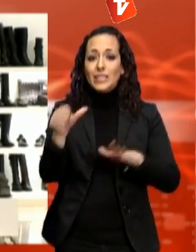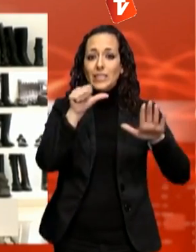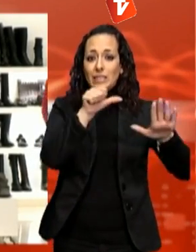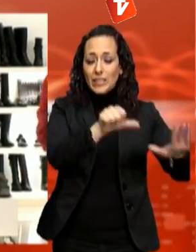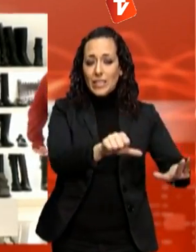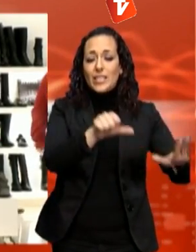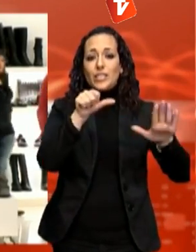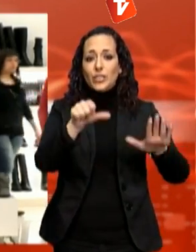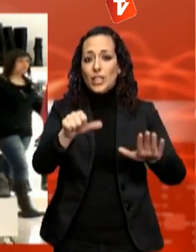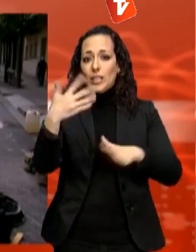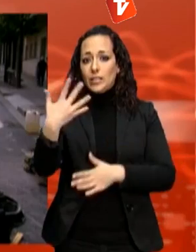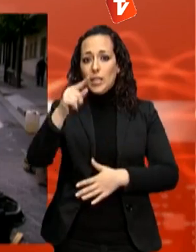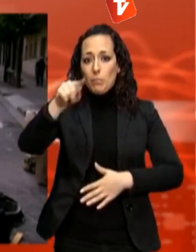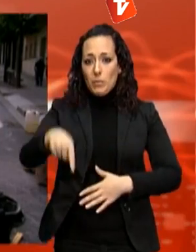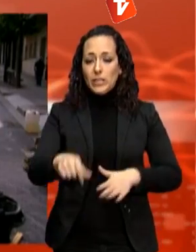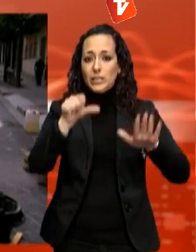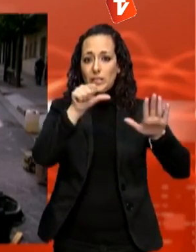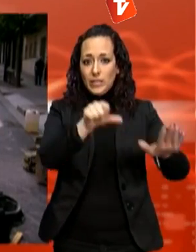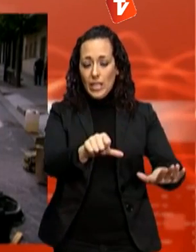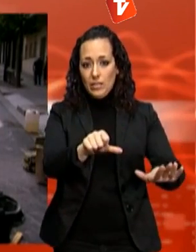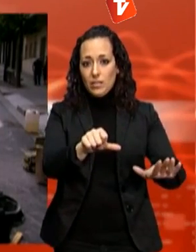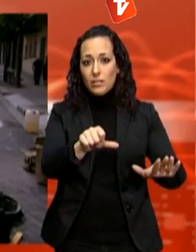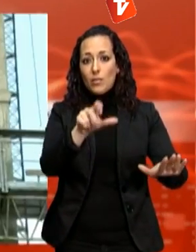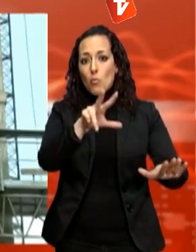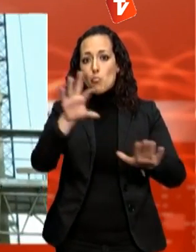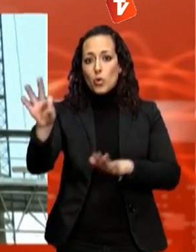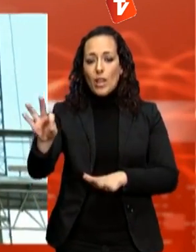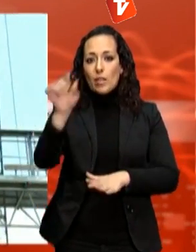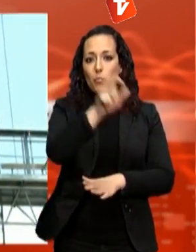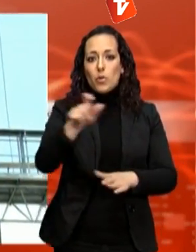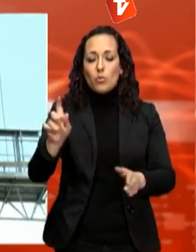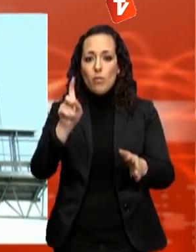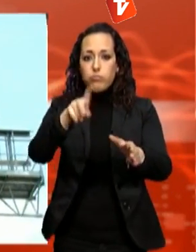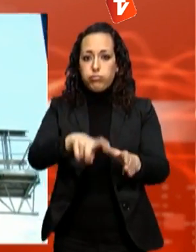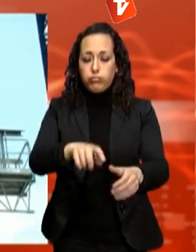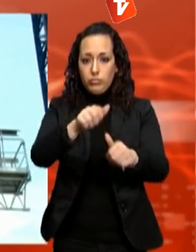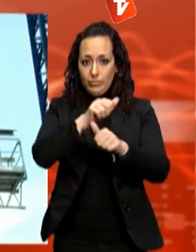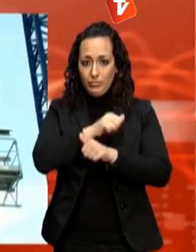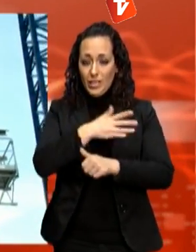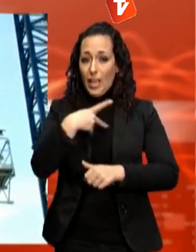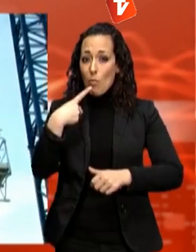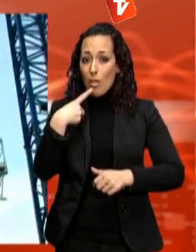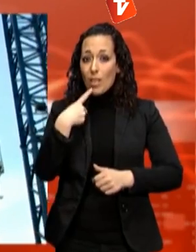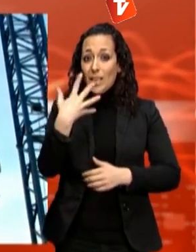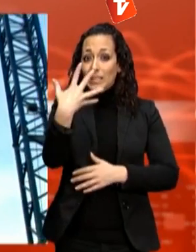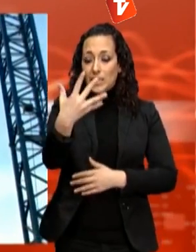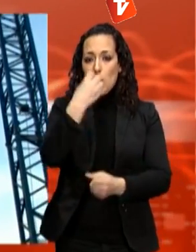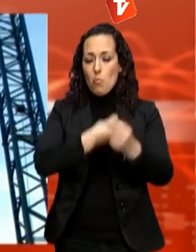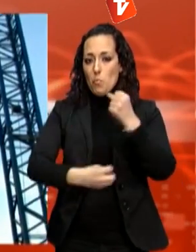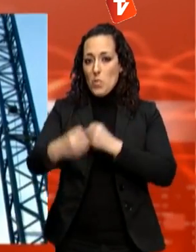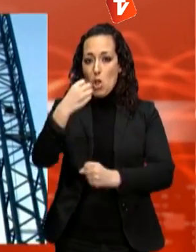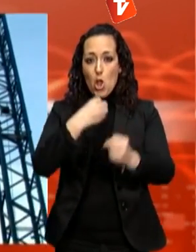.176 desocupats i a tot l'estat espanyol la xifra supera per primer cop els 5 milions d'aturats, amb 5.040